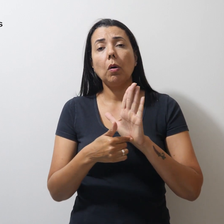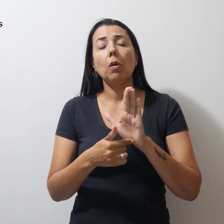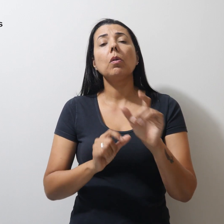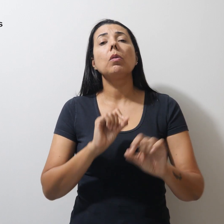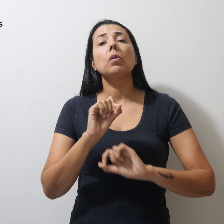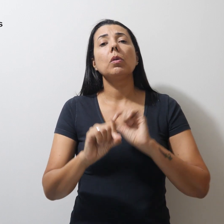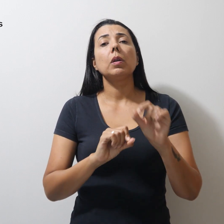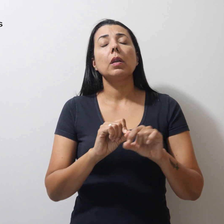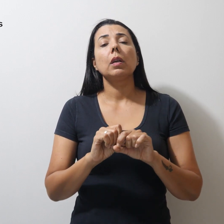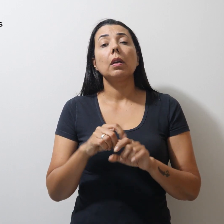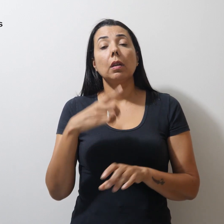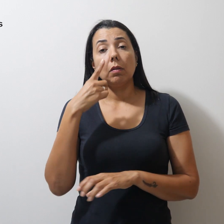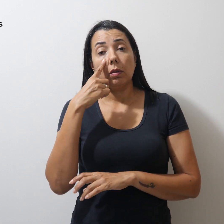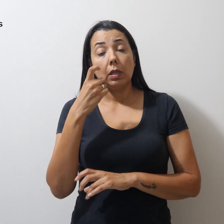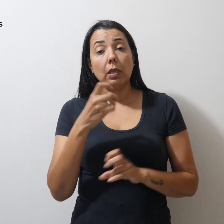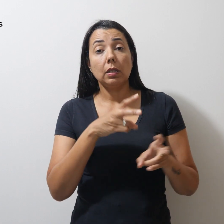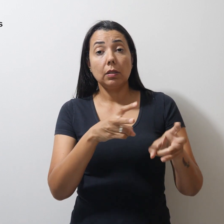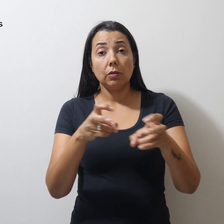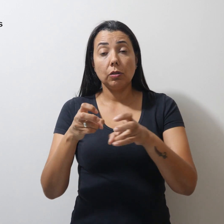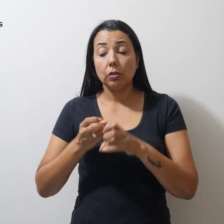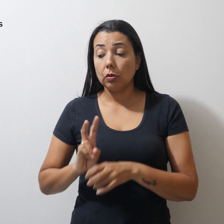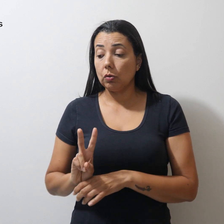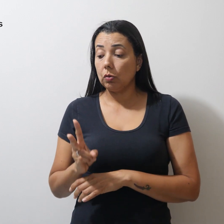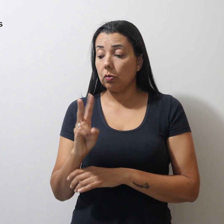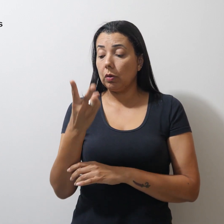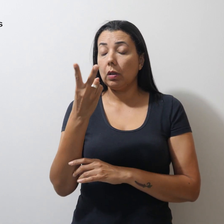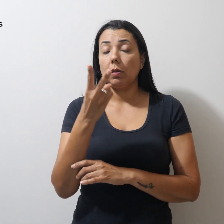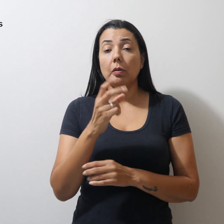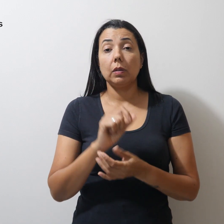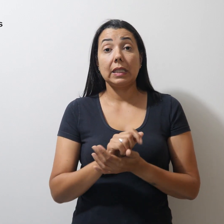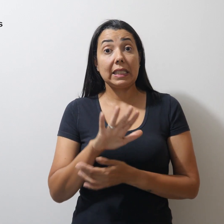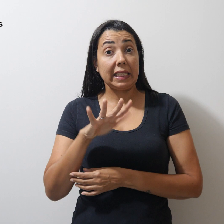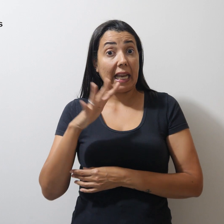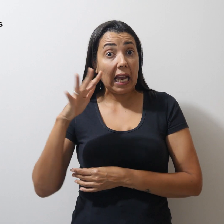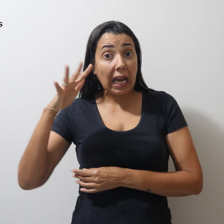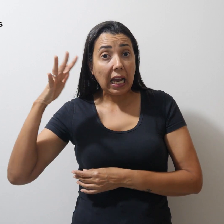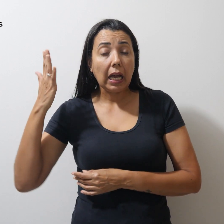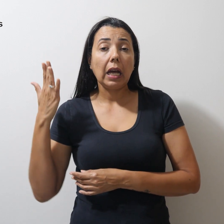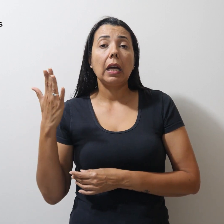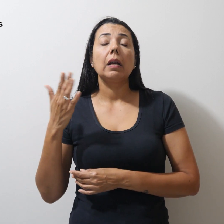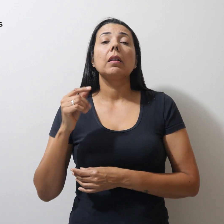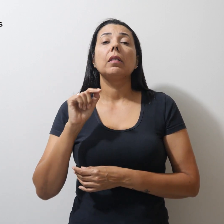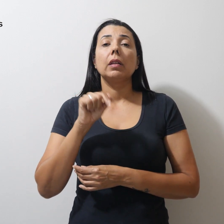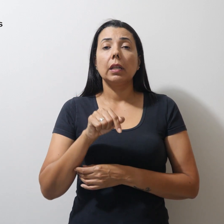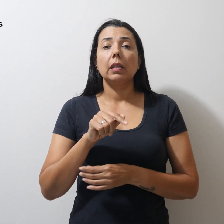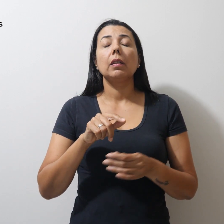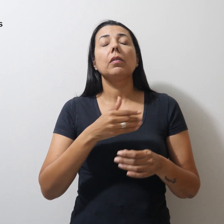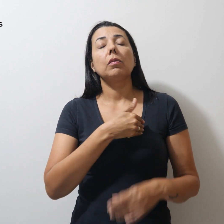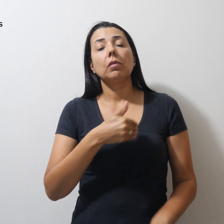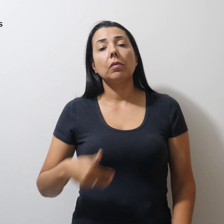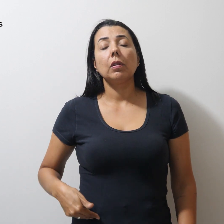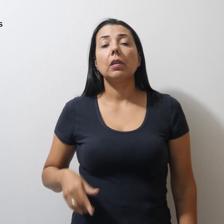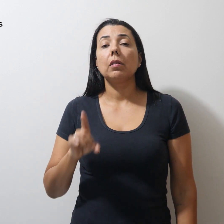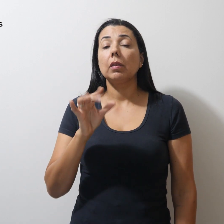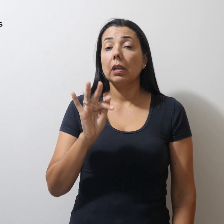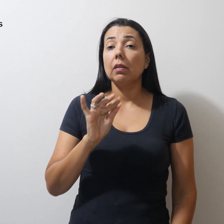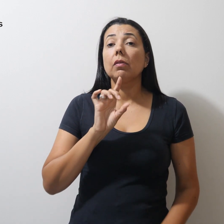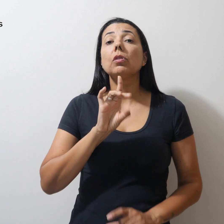intuito da cobrança dos valores exorbitantes por parte do GDF era apenas o